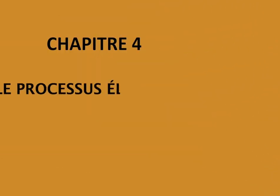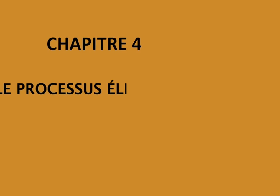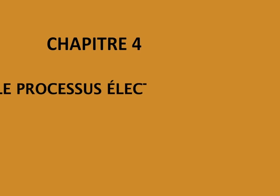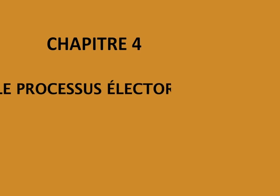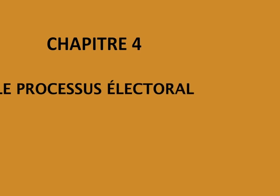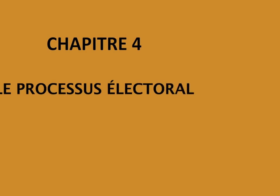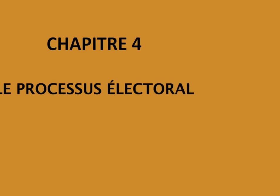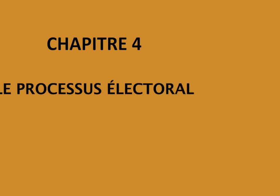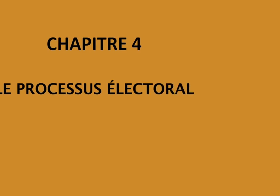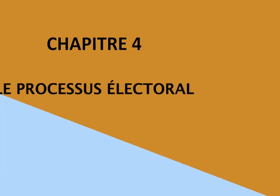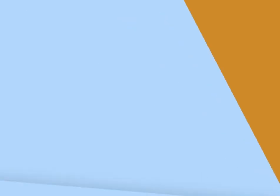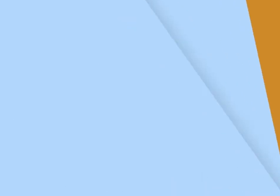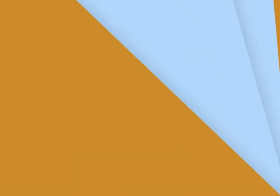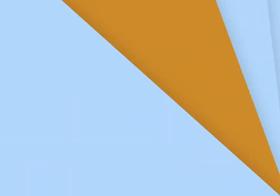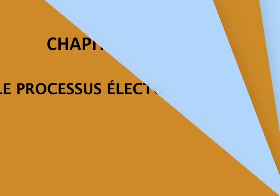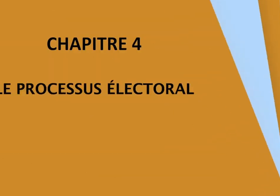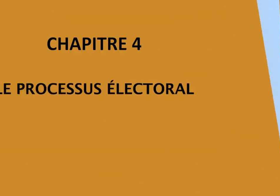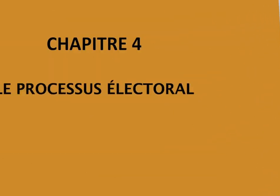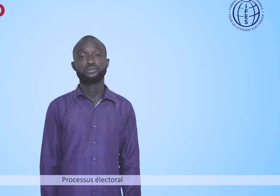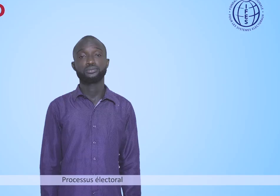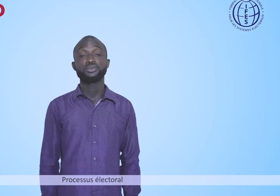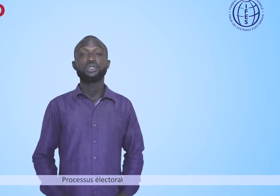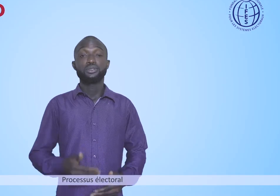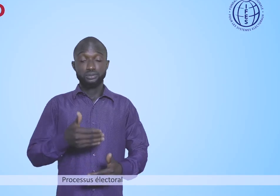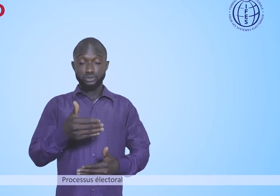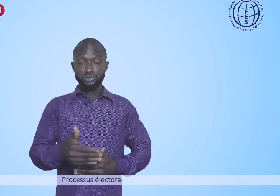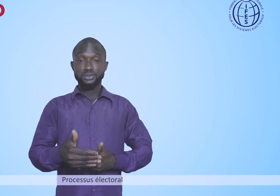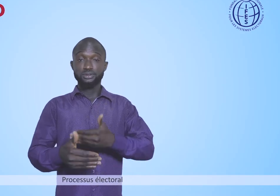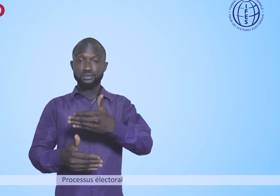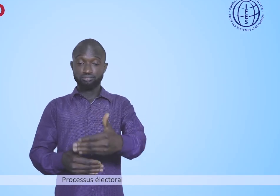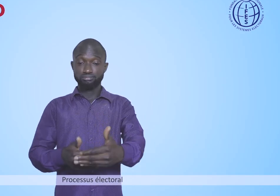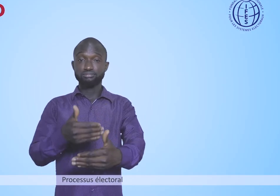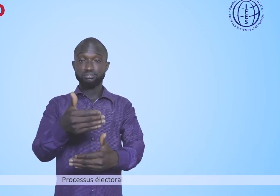et nationale Le processus électoral